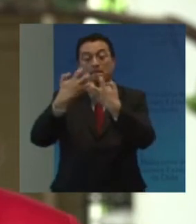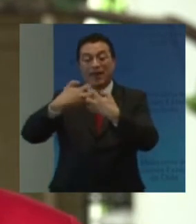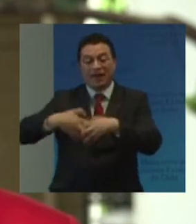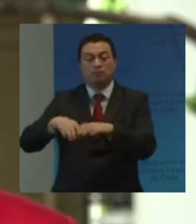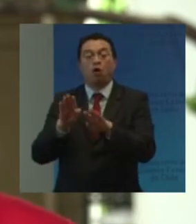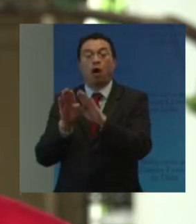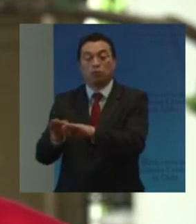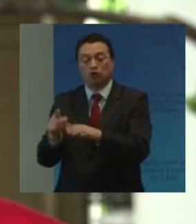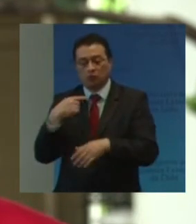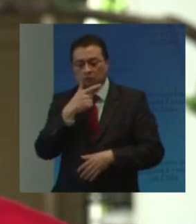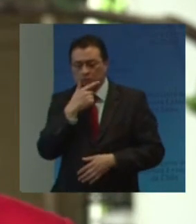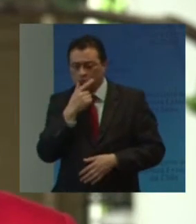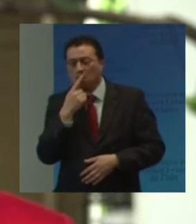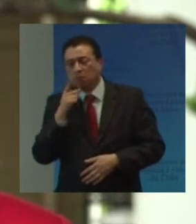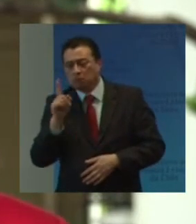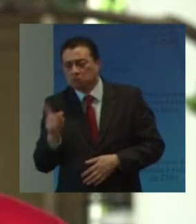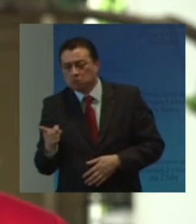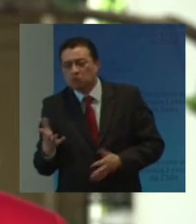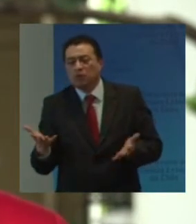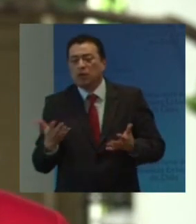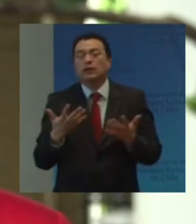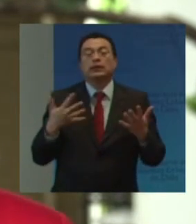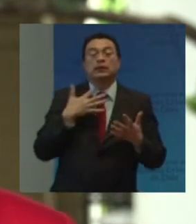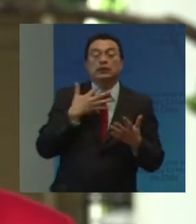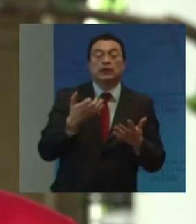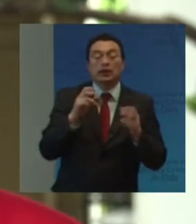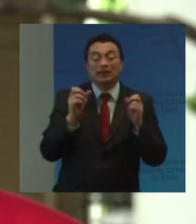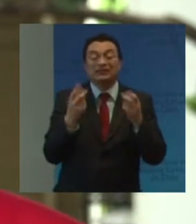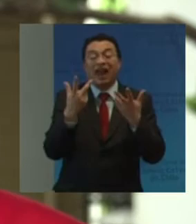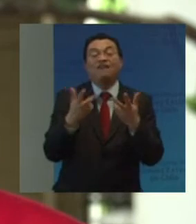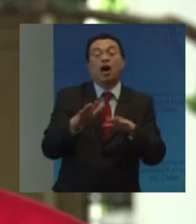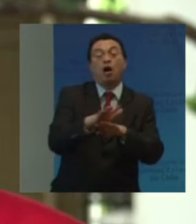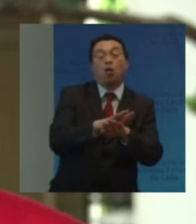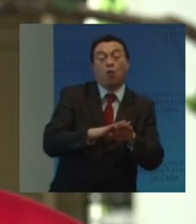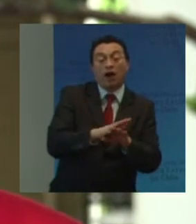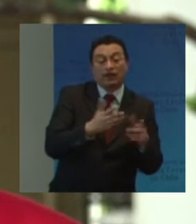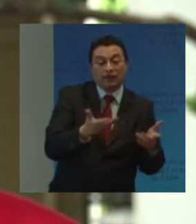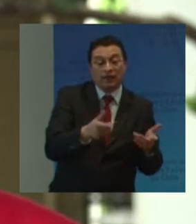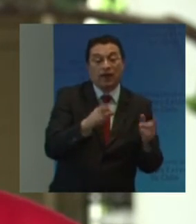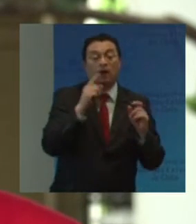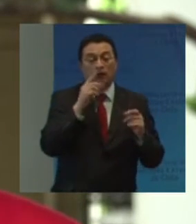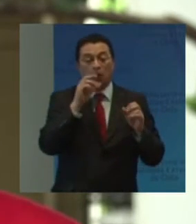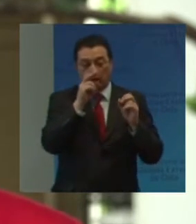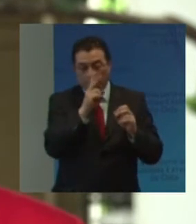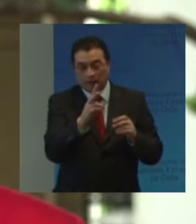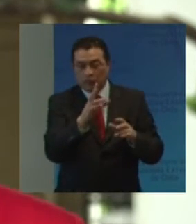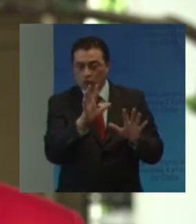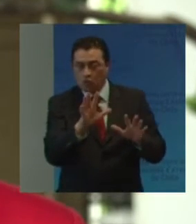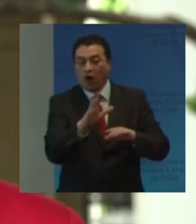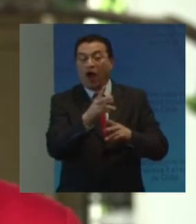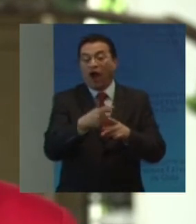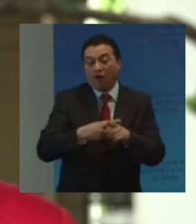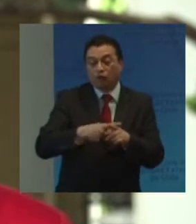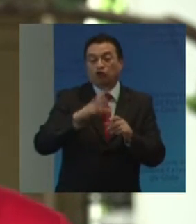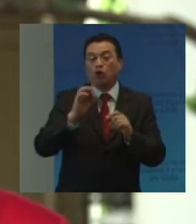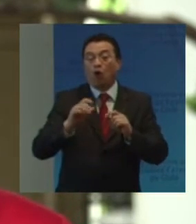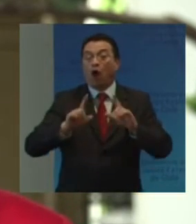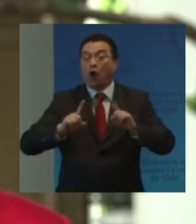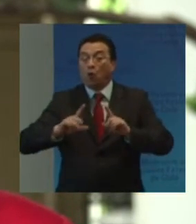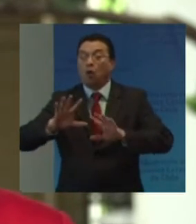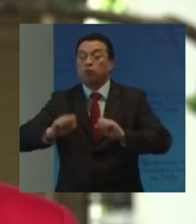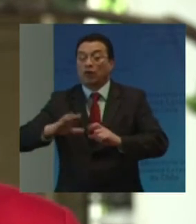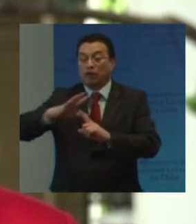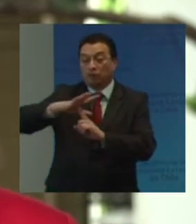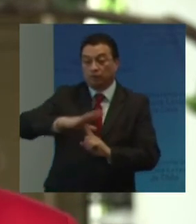De apoyo En la toma De decisiones Y sobre qué salvaguardia Se podrían implementar Para detectar abusos O potenciales situaciones De discriminación